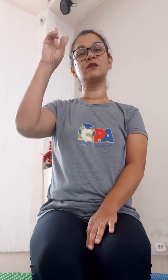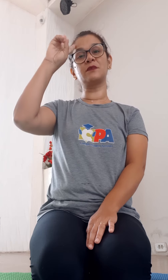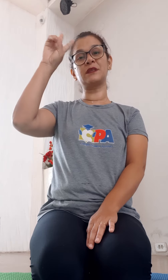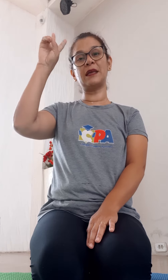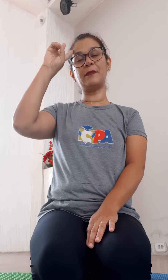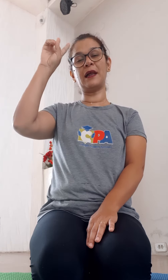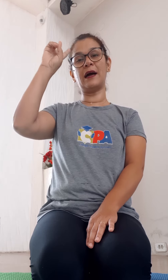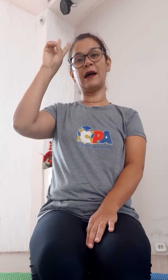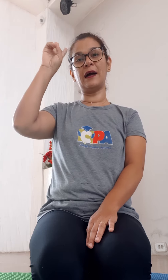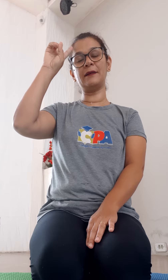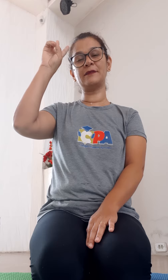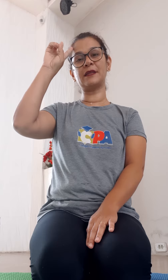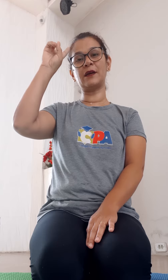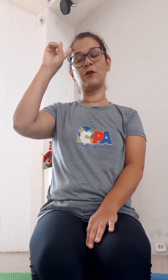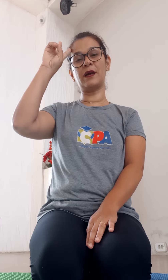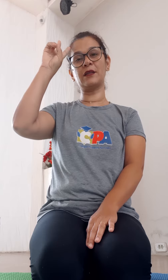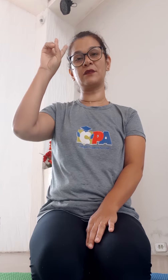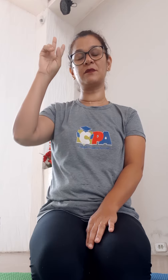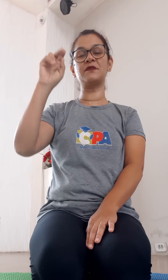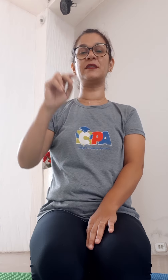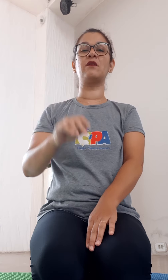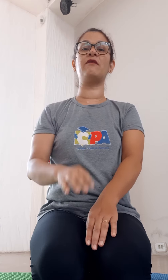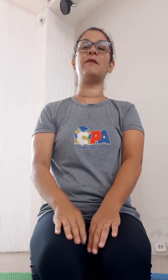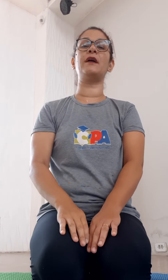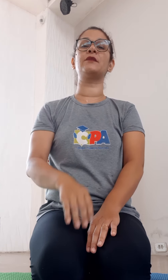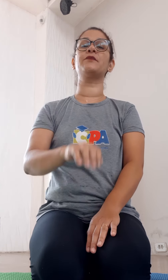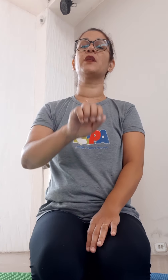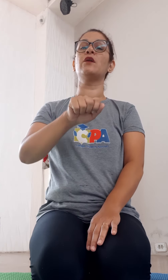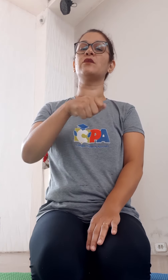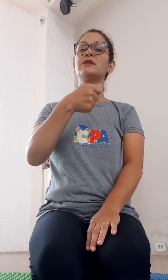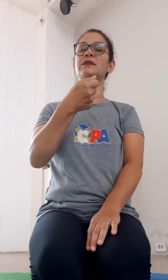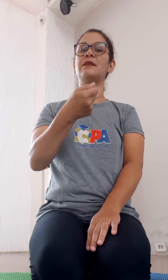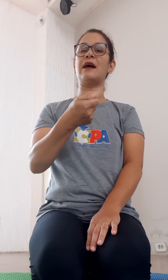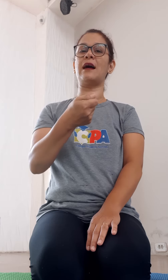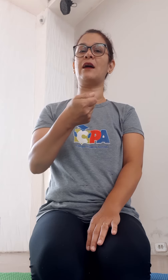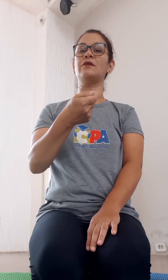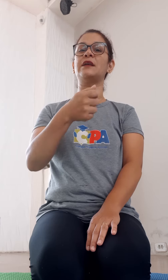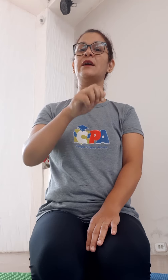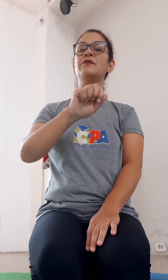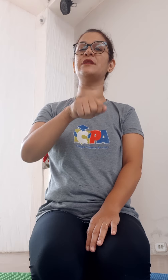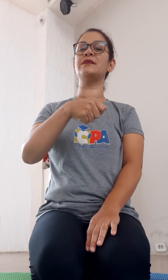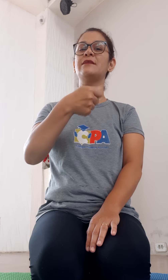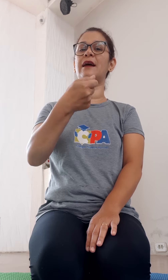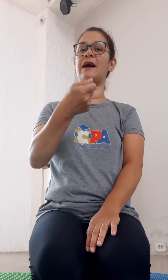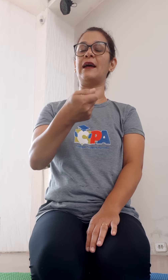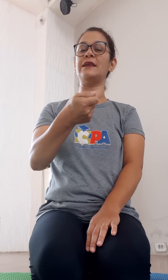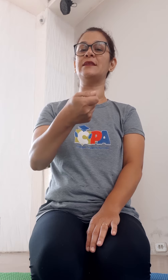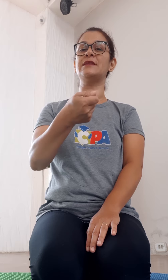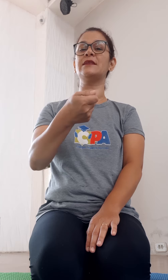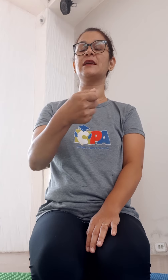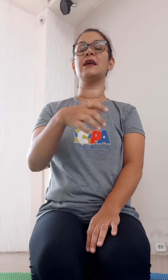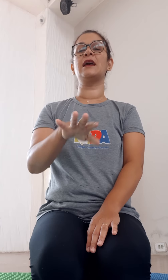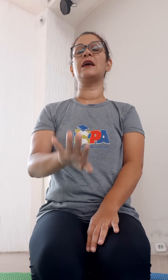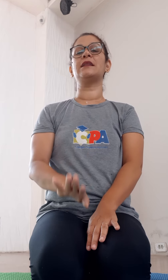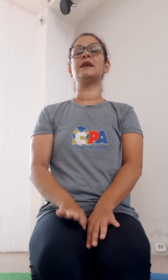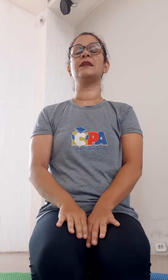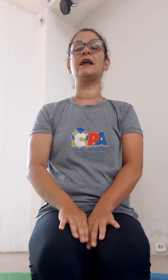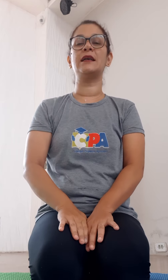nós vamos lembrar como é que nós vamos fazer o alfabeto, o sinal, os sinais das